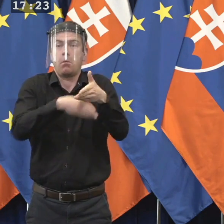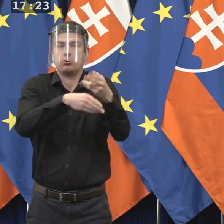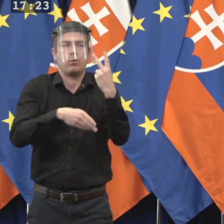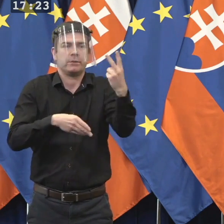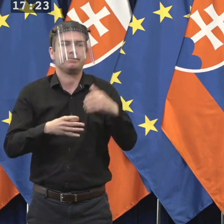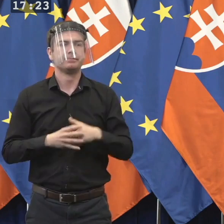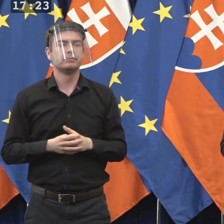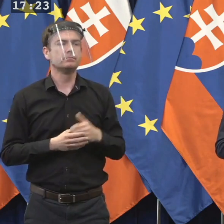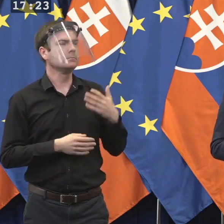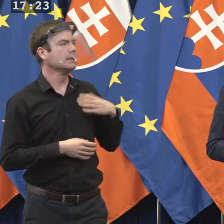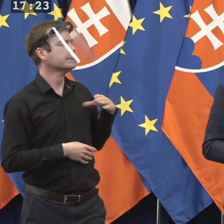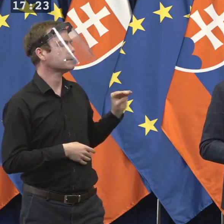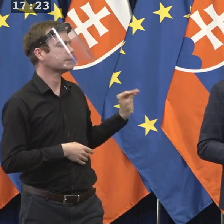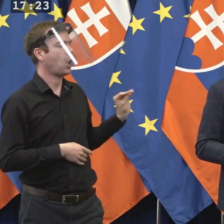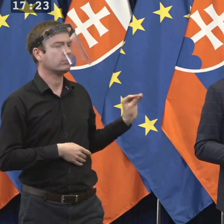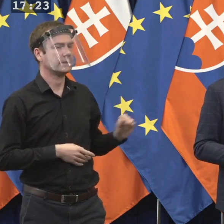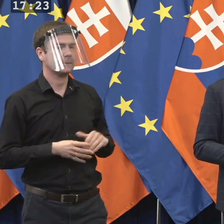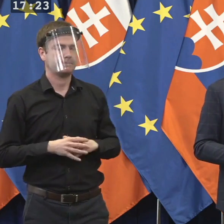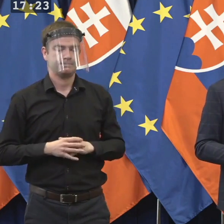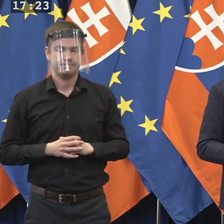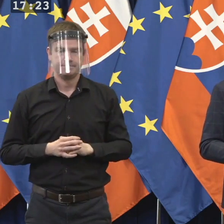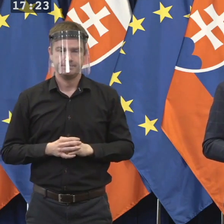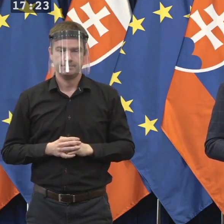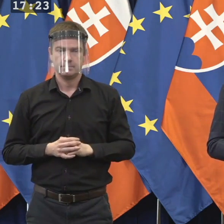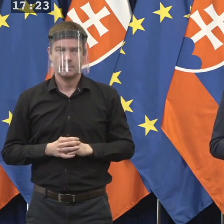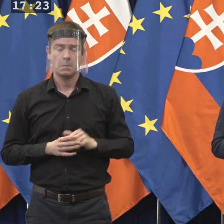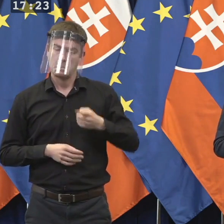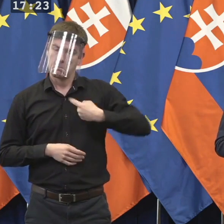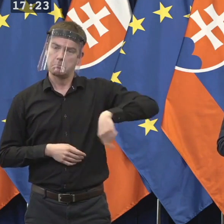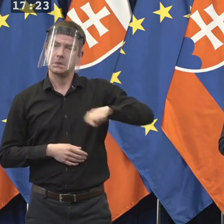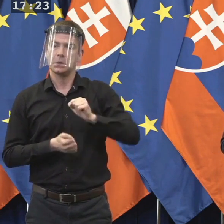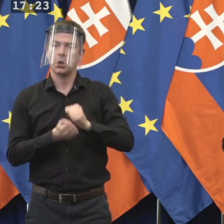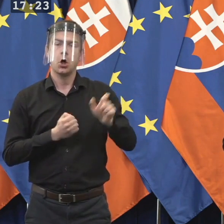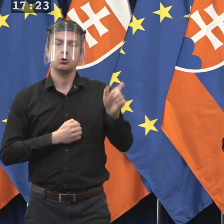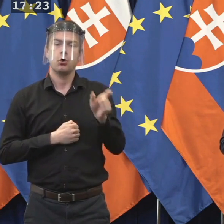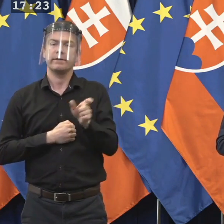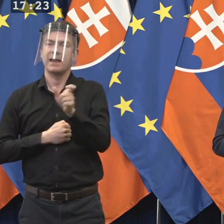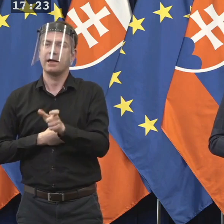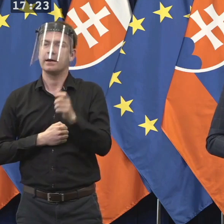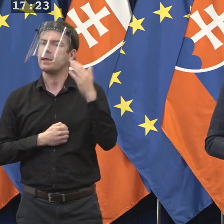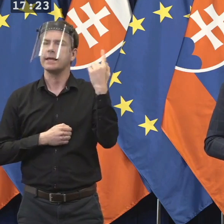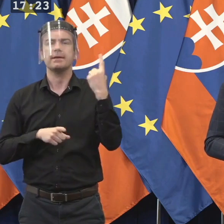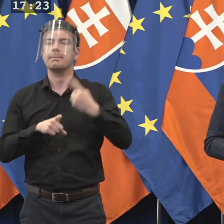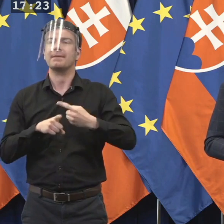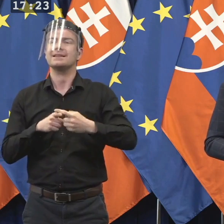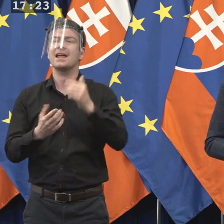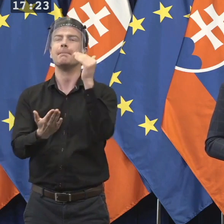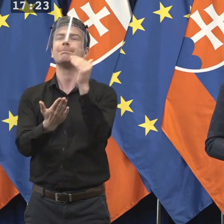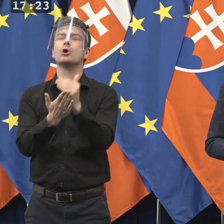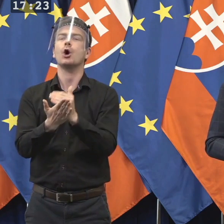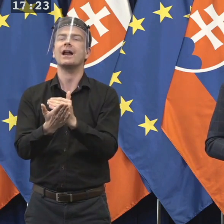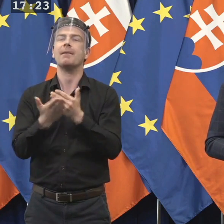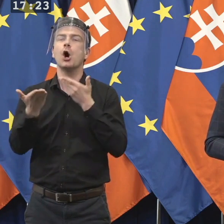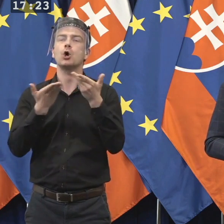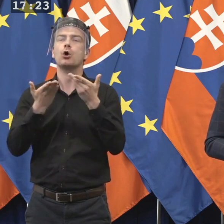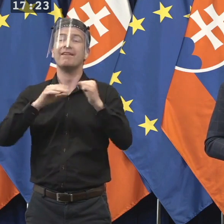spýtať, keď sme pátrali, keďže sa stáva už pravidlom, že vlastne my ako novinári nevieme, aký presne bude program na rokovení vlády, lebo väčšinou sa